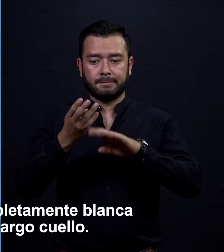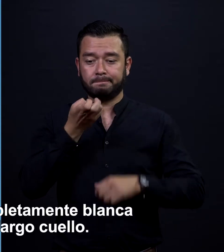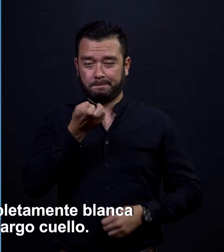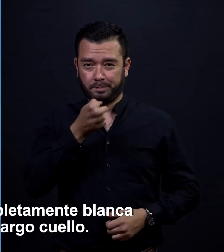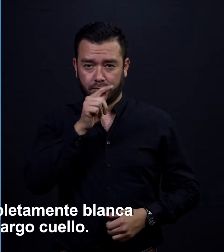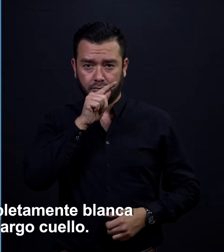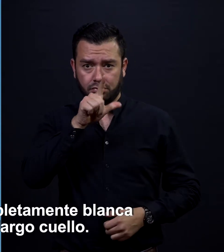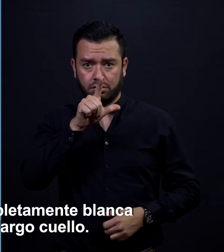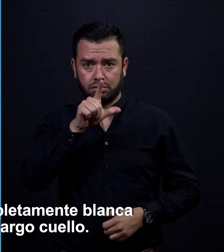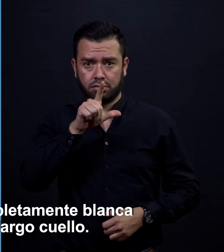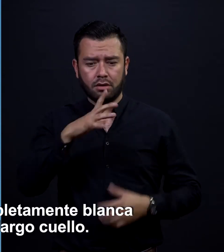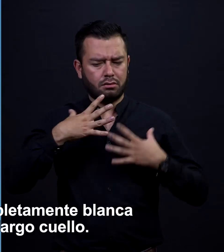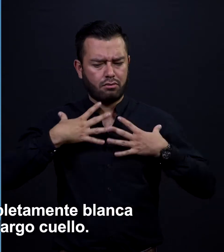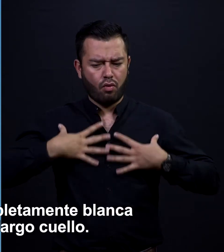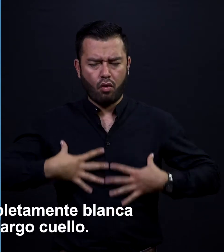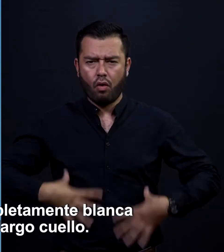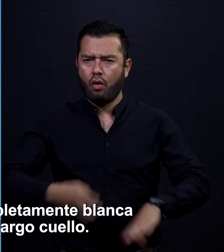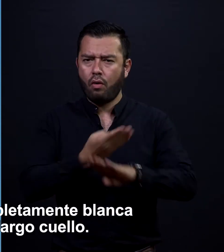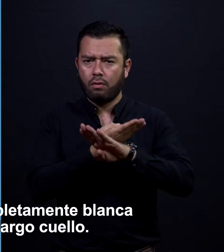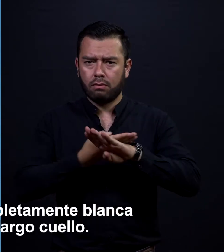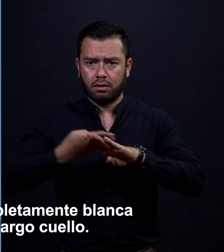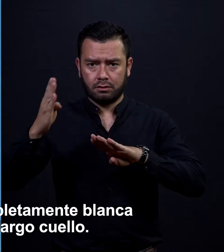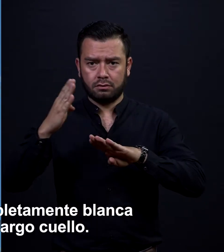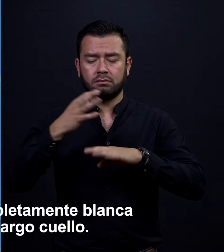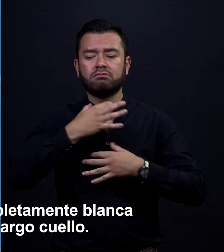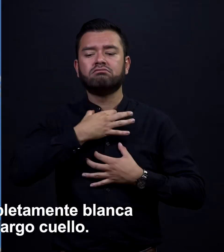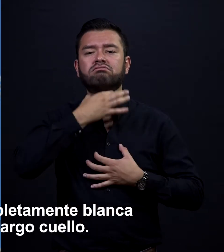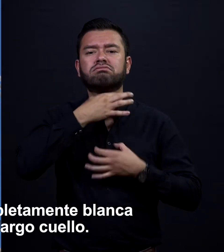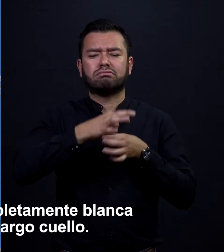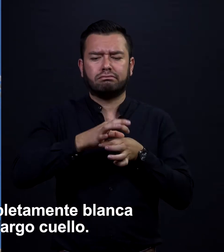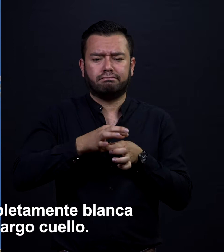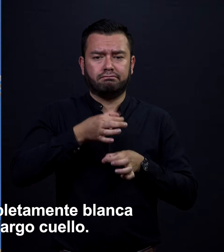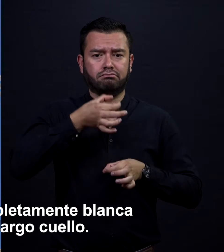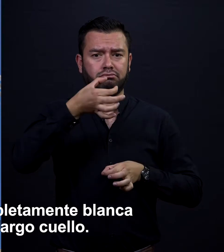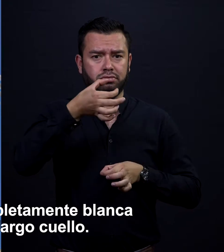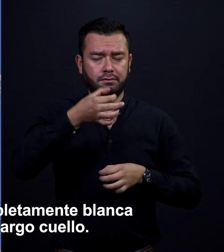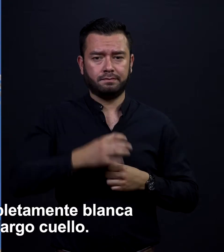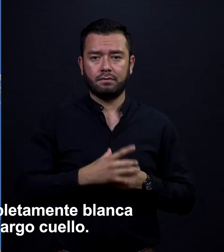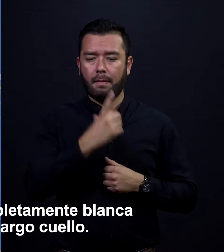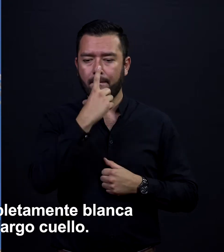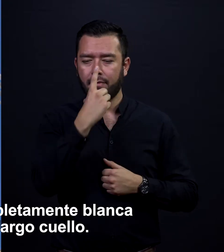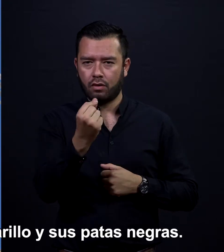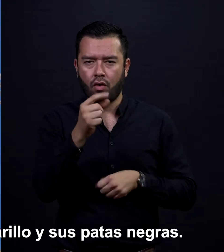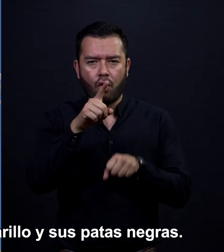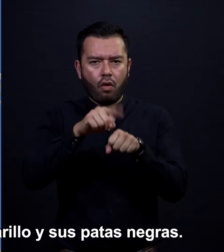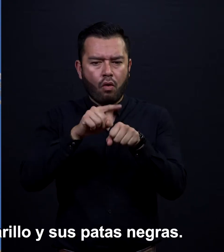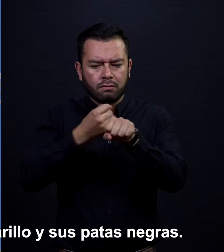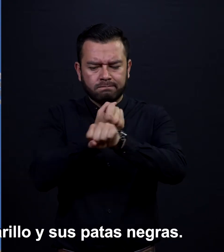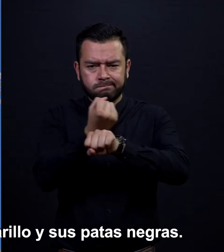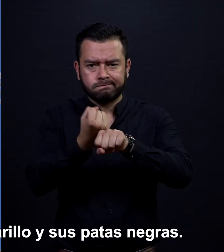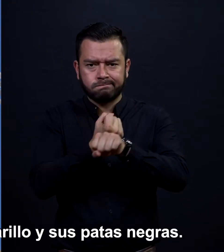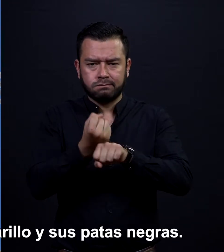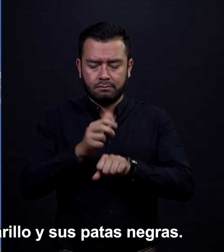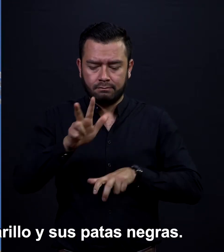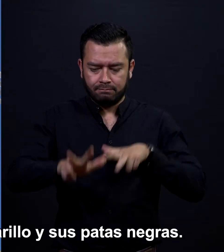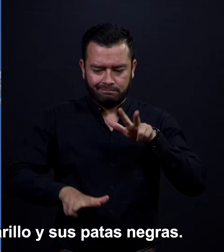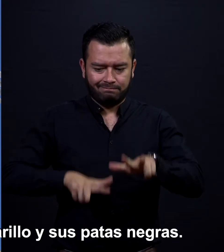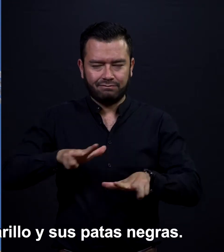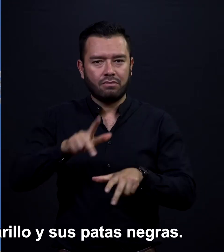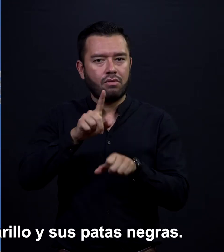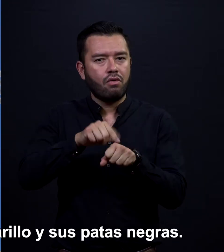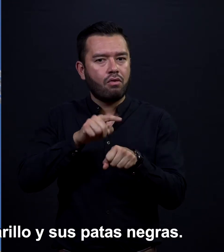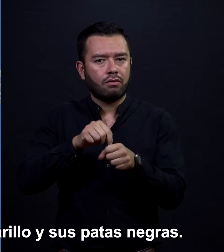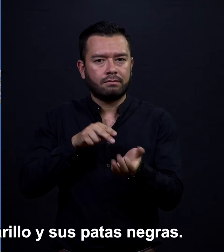Esta ave es completamente blanca y tiene un largo cuello. Su pico es de color amarillo